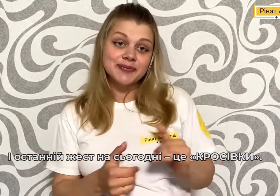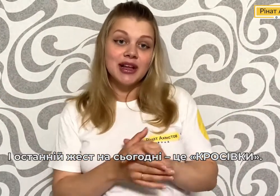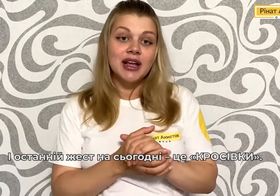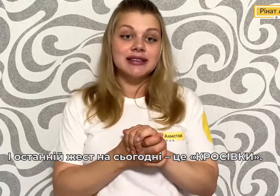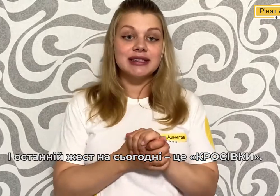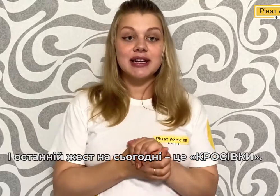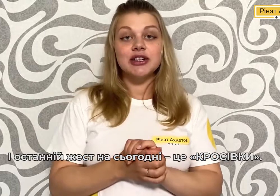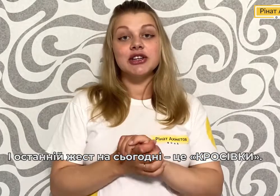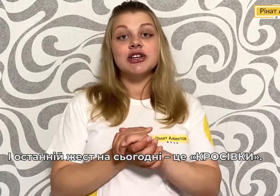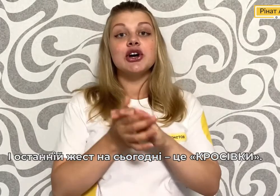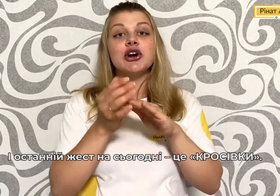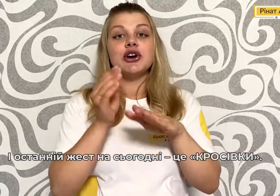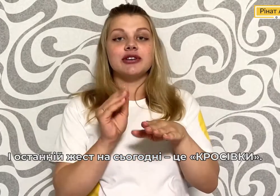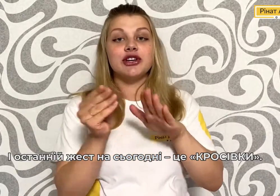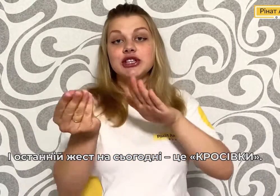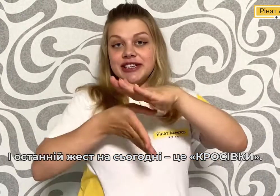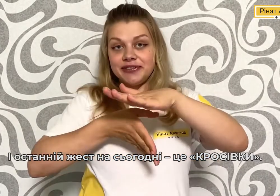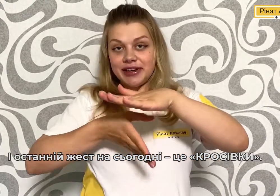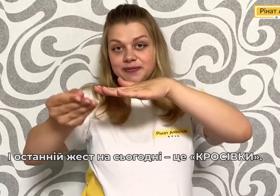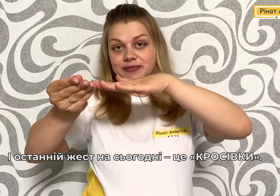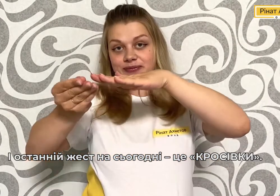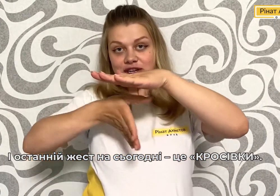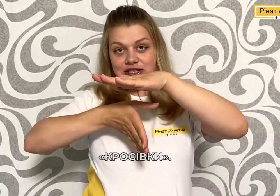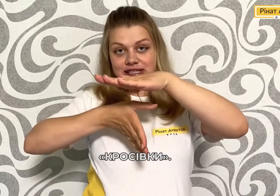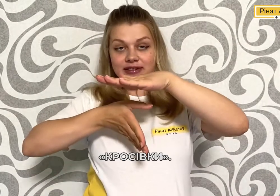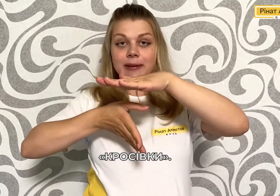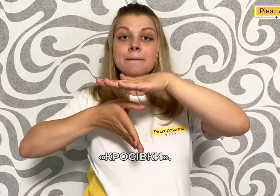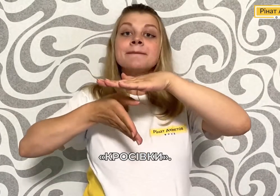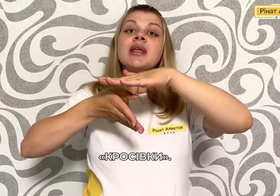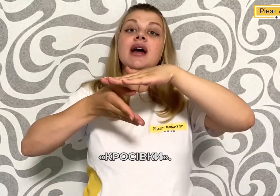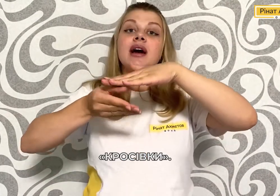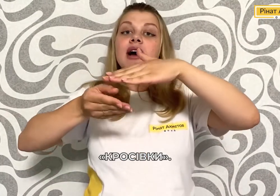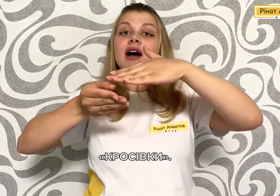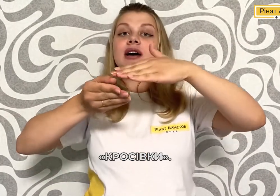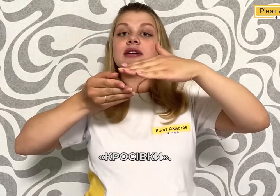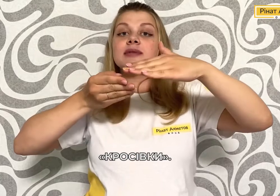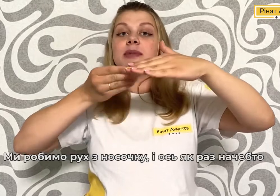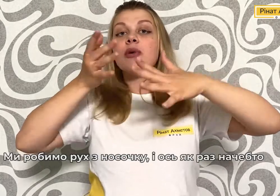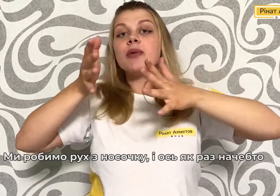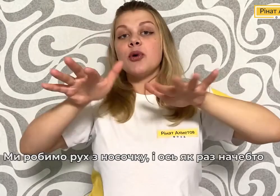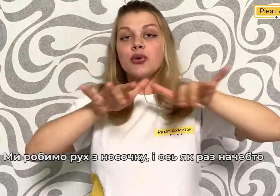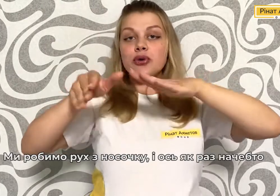це Красівки Красівки Ми робимо рух